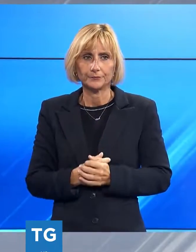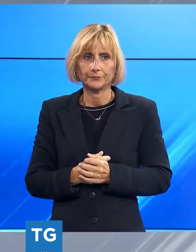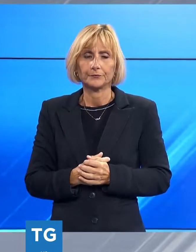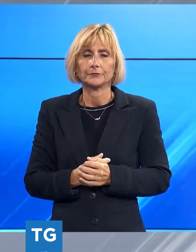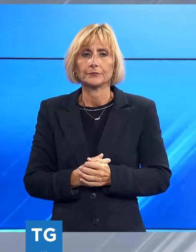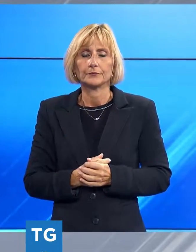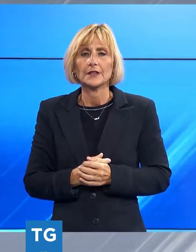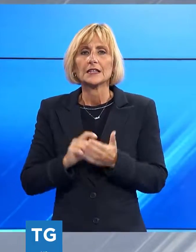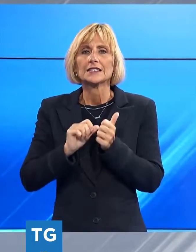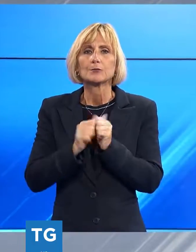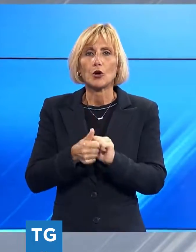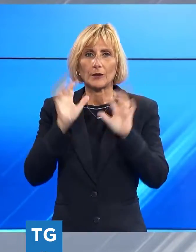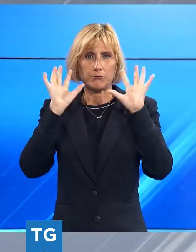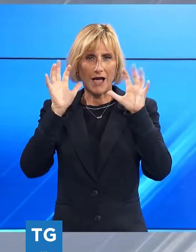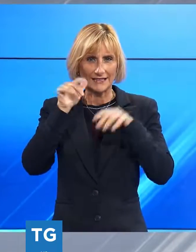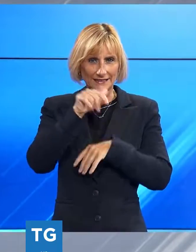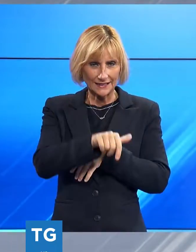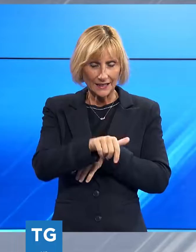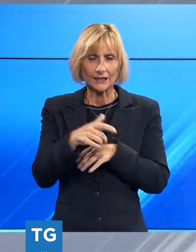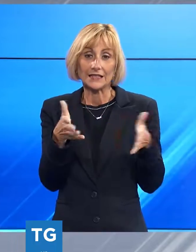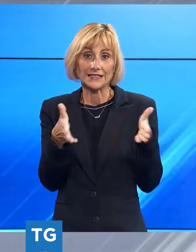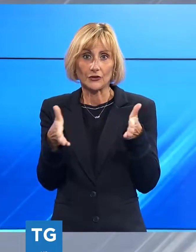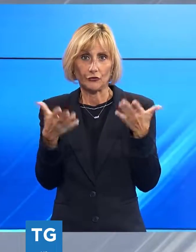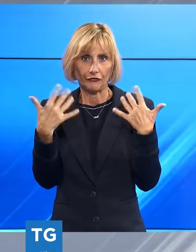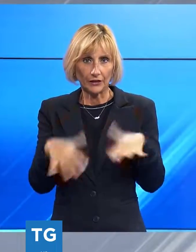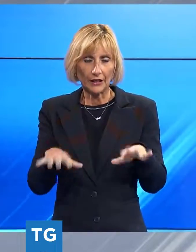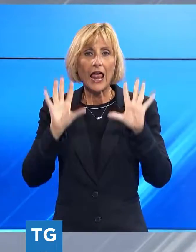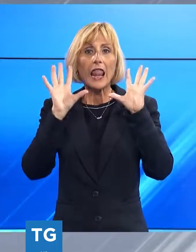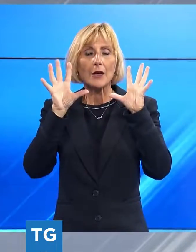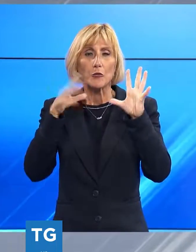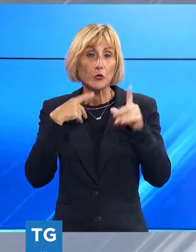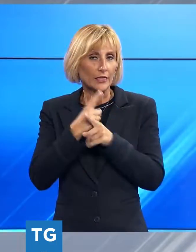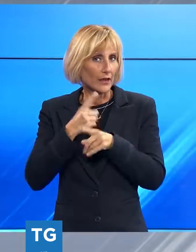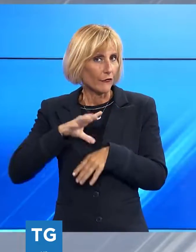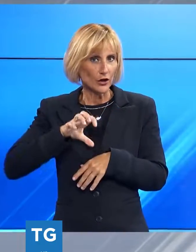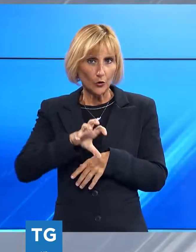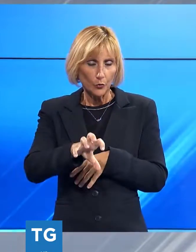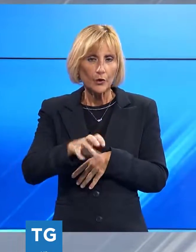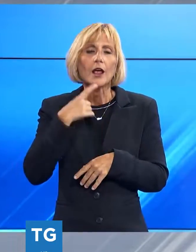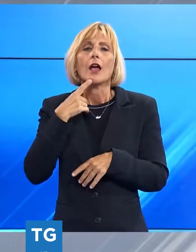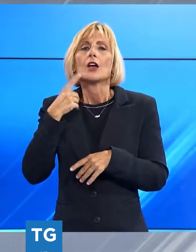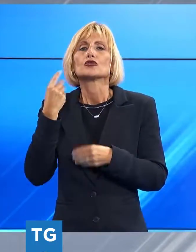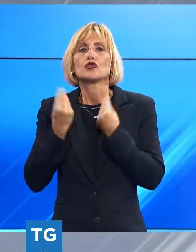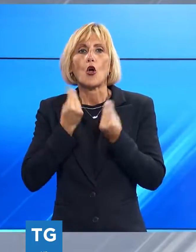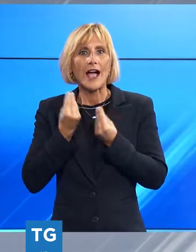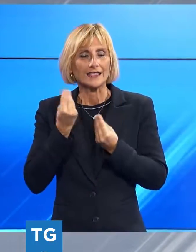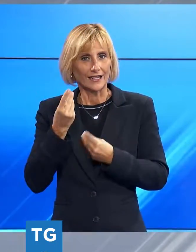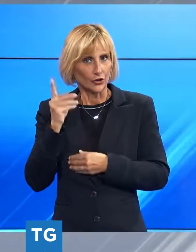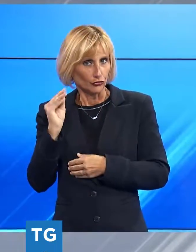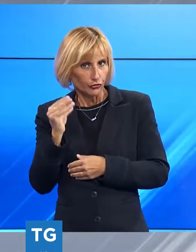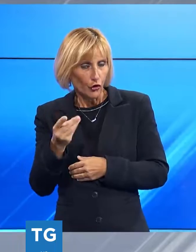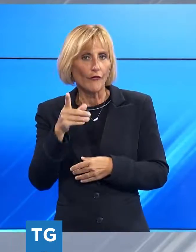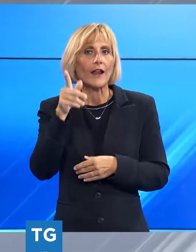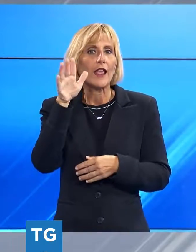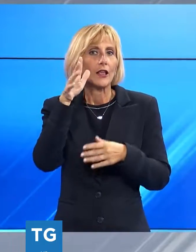Lo sport basket, Agnew, stagione finita, le mura corre a ripari, la forte giocatrice americana dovrà operarsi al ginocchio sinistro,